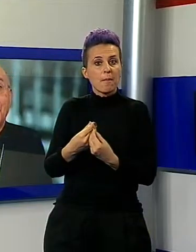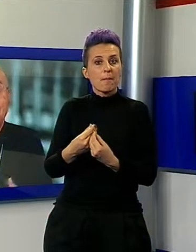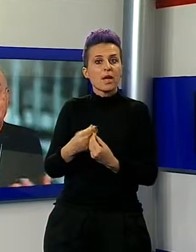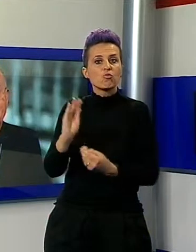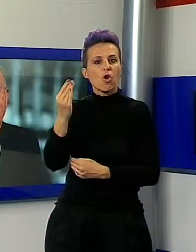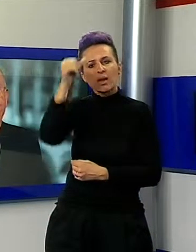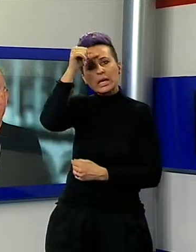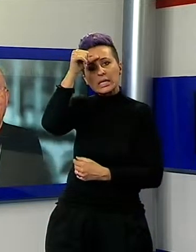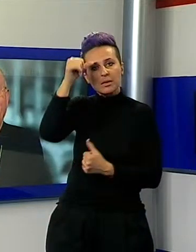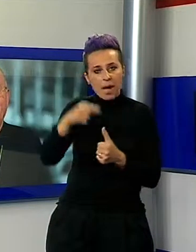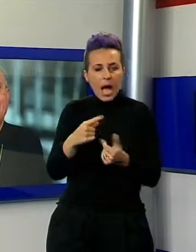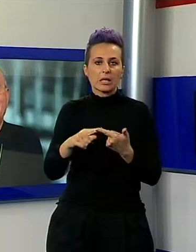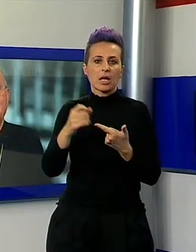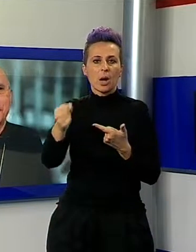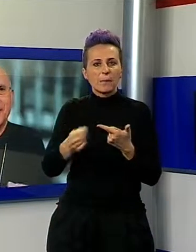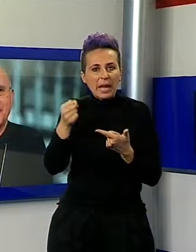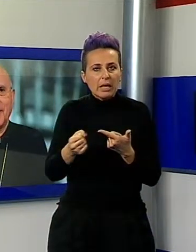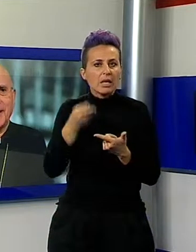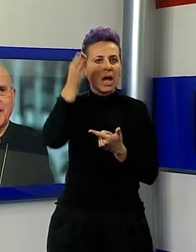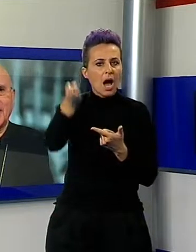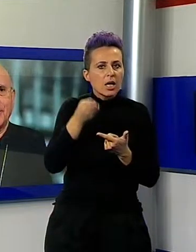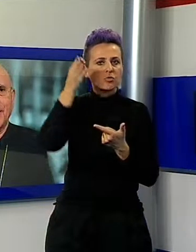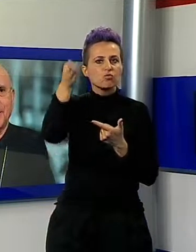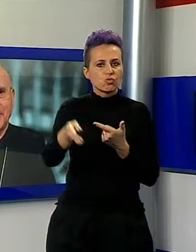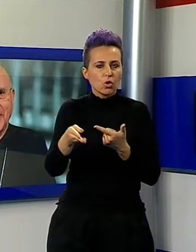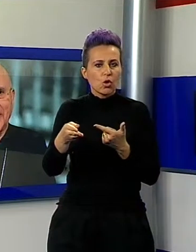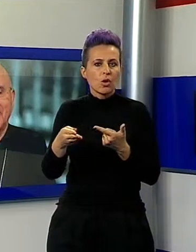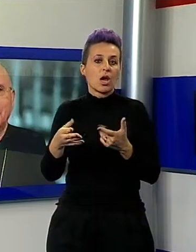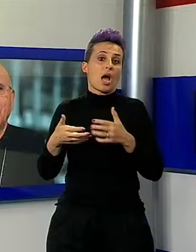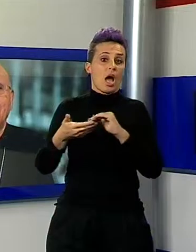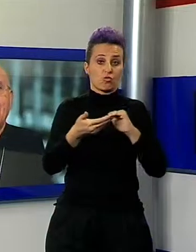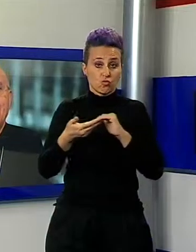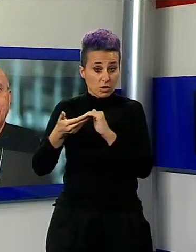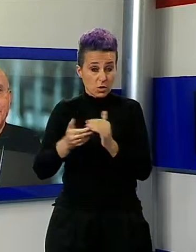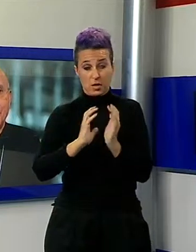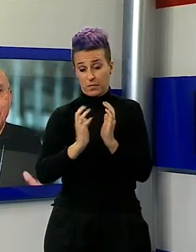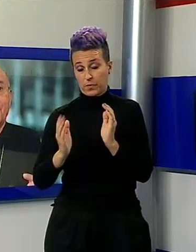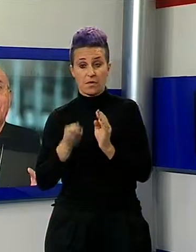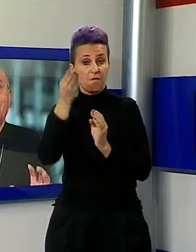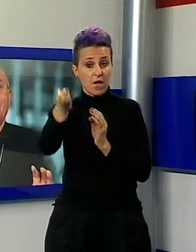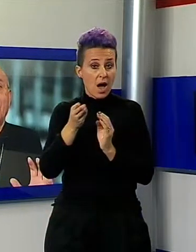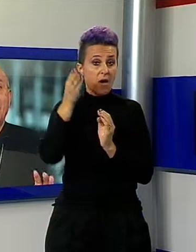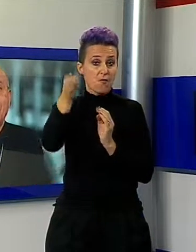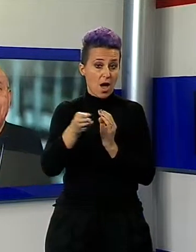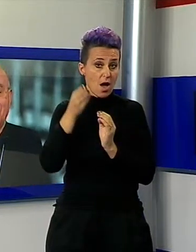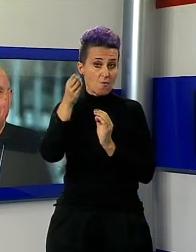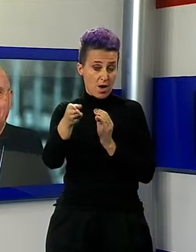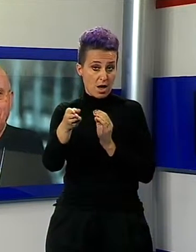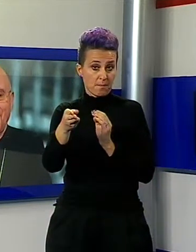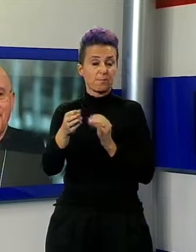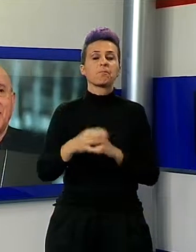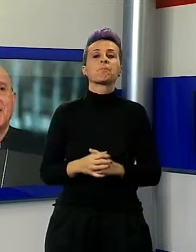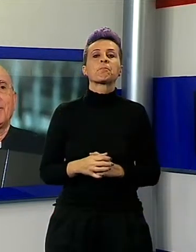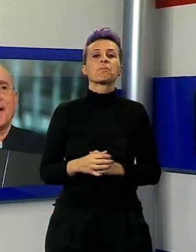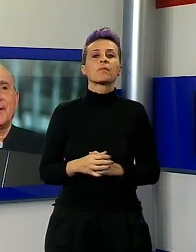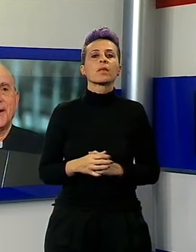andato col pellegraggio di Cesano. Tanti gruppi e varie realtà, associazioni sono andate da Lucca. E così nelle porte santi aperte in